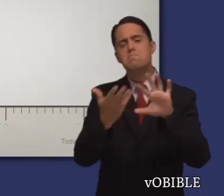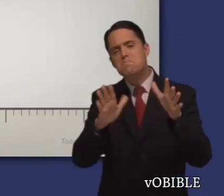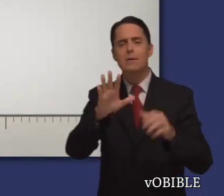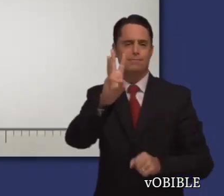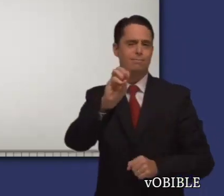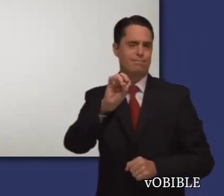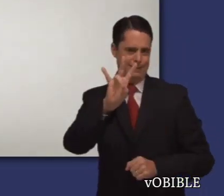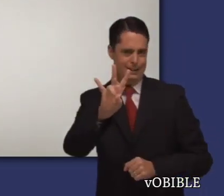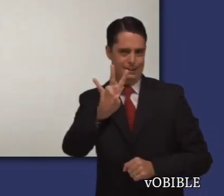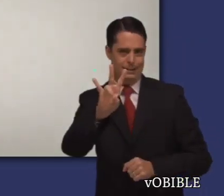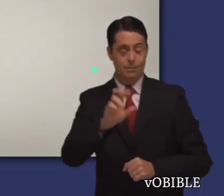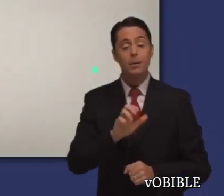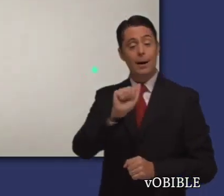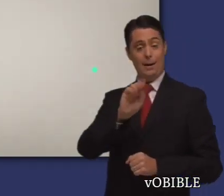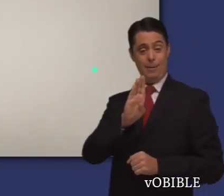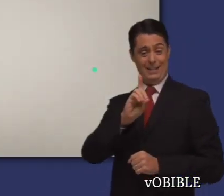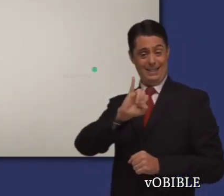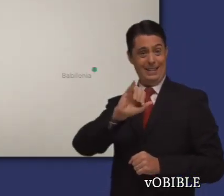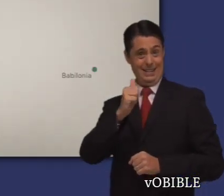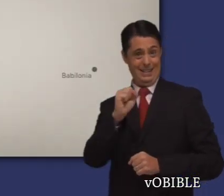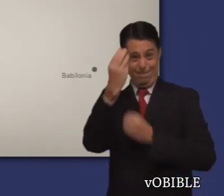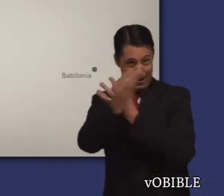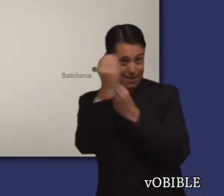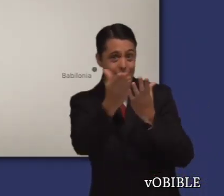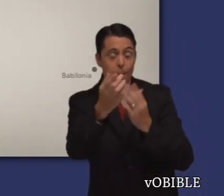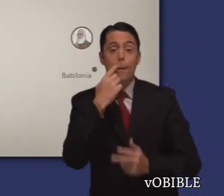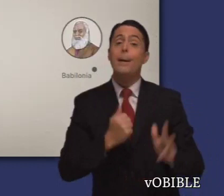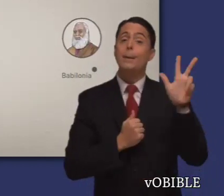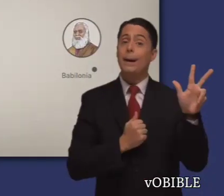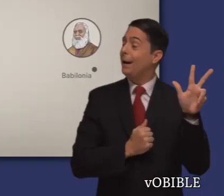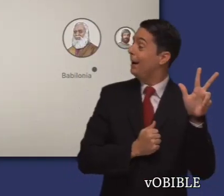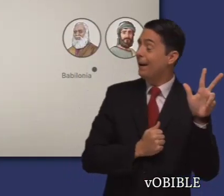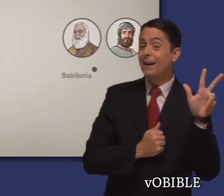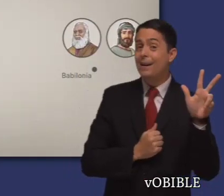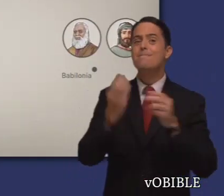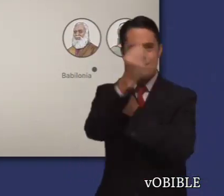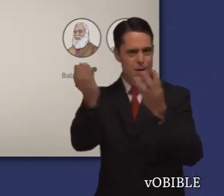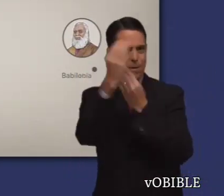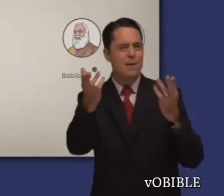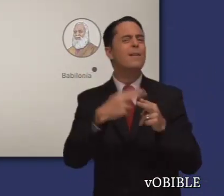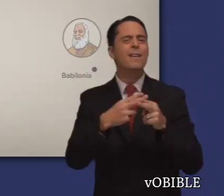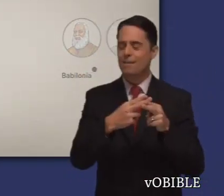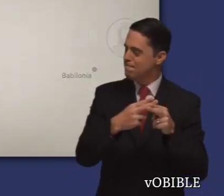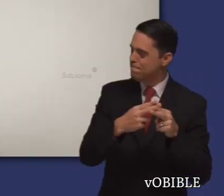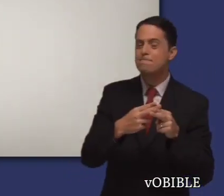Abdias vivió en la misma época que los profetas Jeremías, Daniel y Ezequiel.